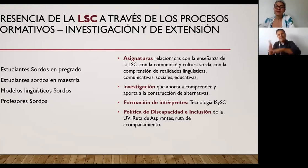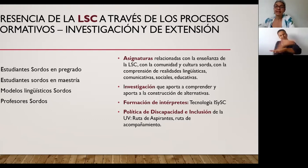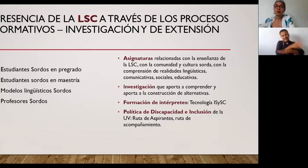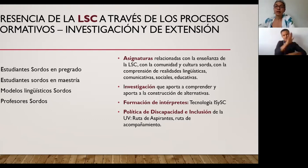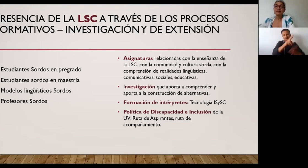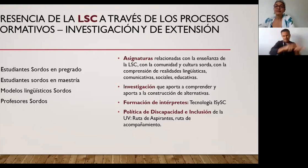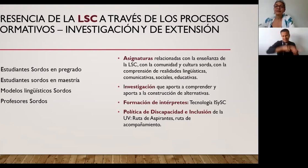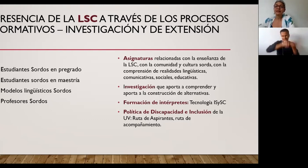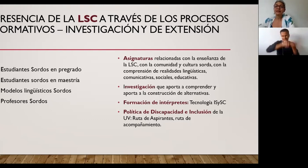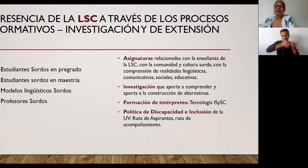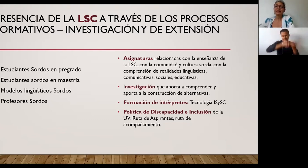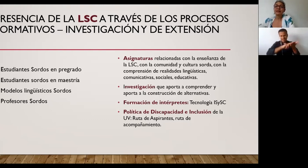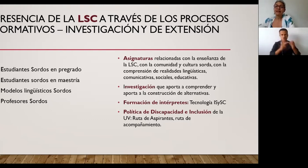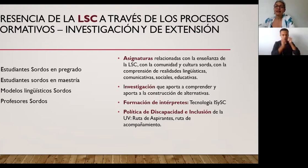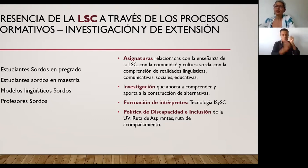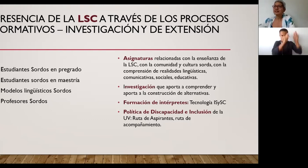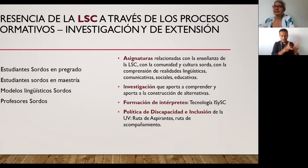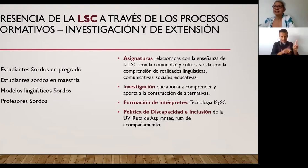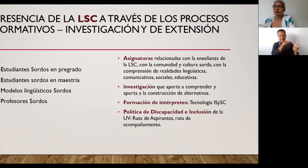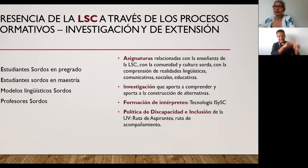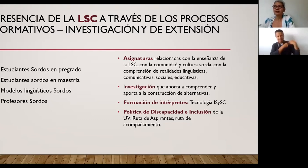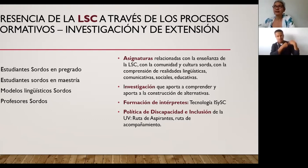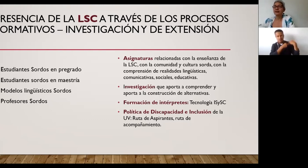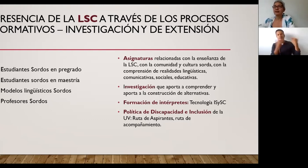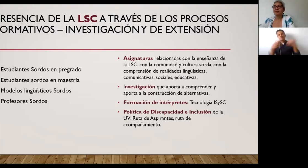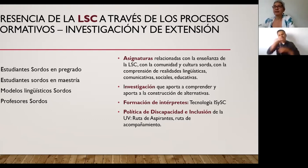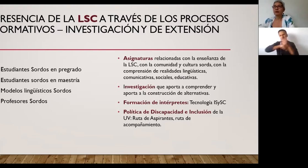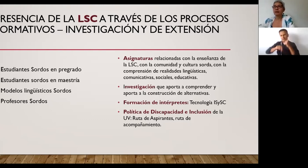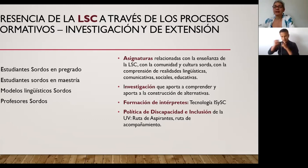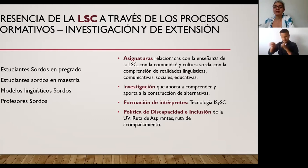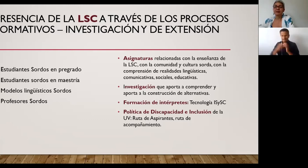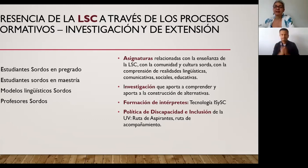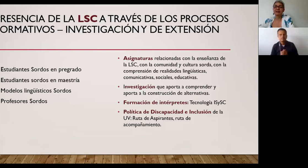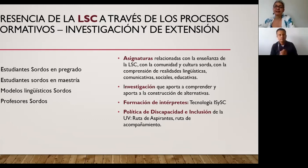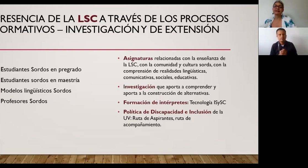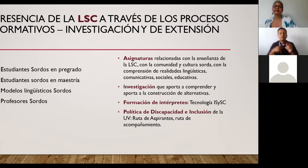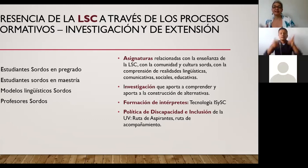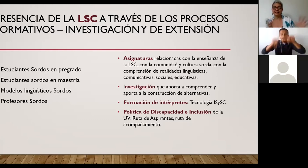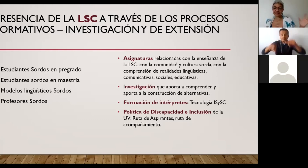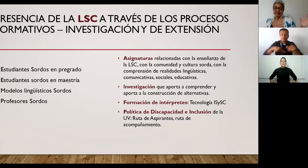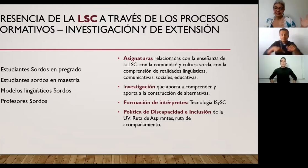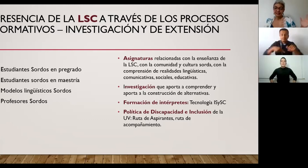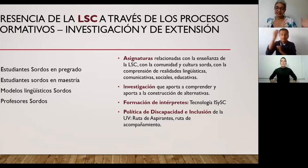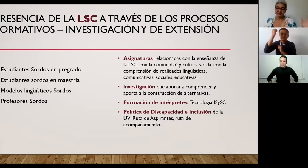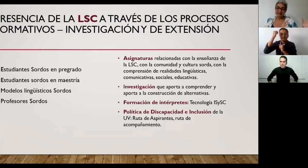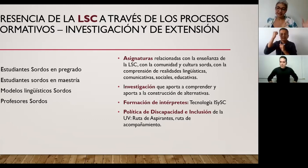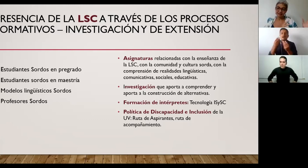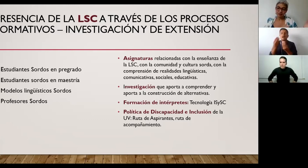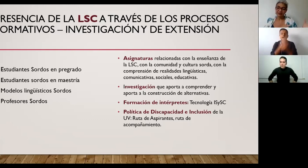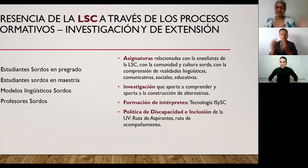igual hay otras asignaturas particularmente dirigidas desde la facultad